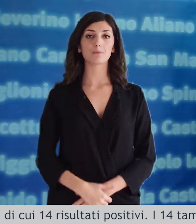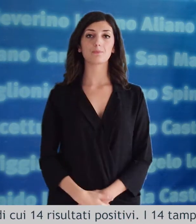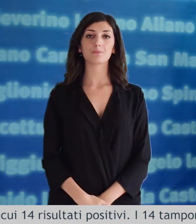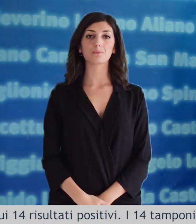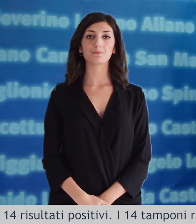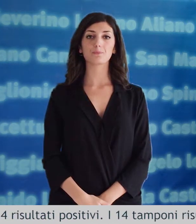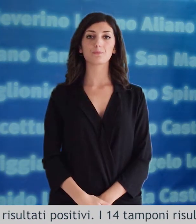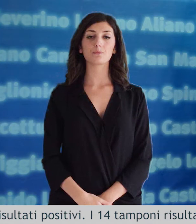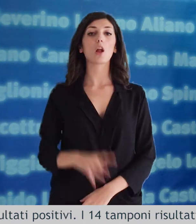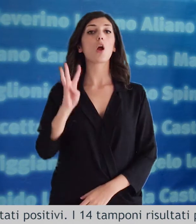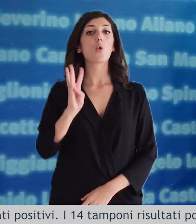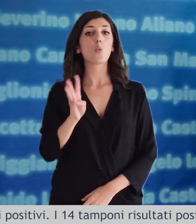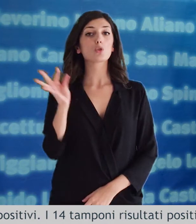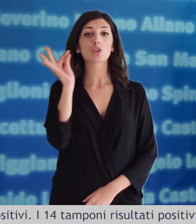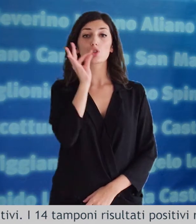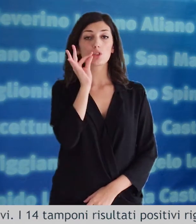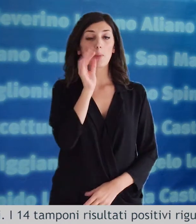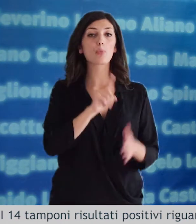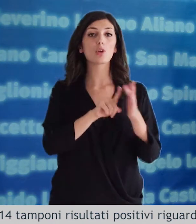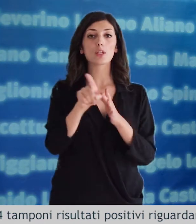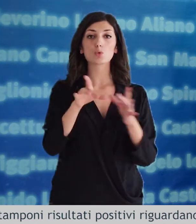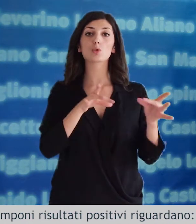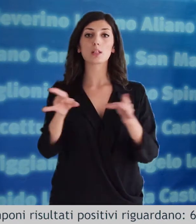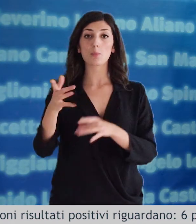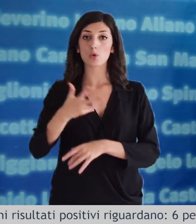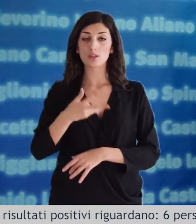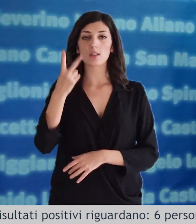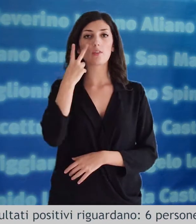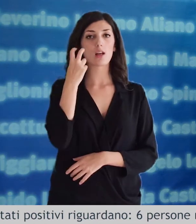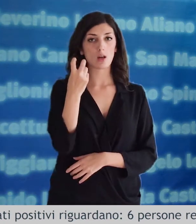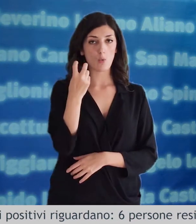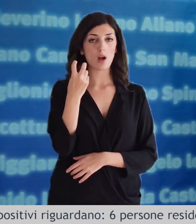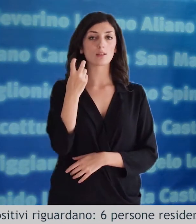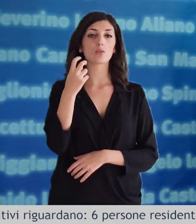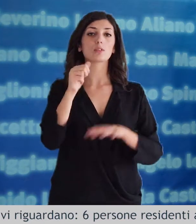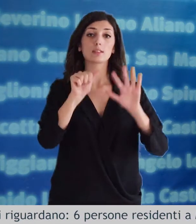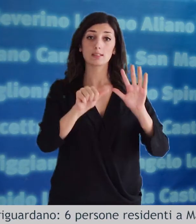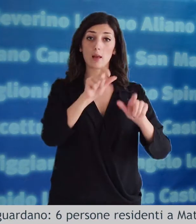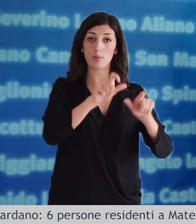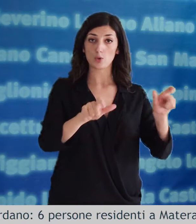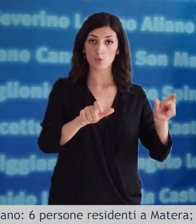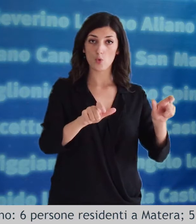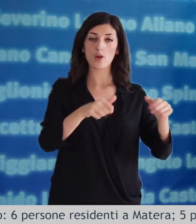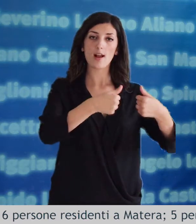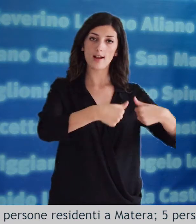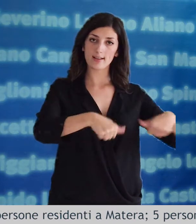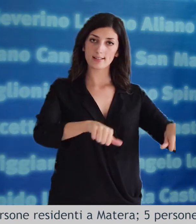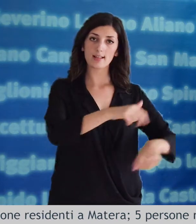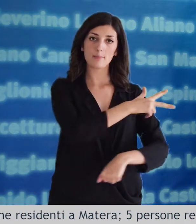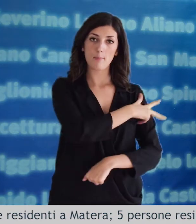i 14 tamponi risultati positivi riguardano sei persone residenti a